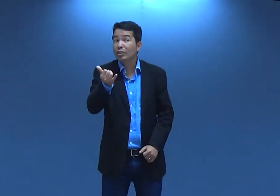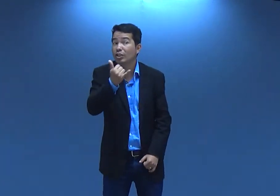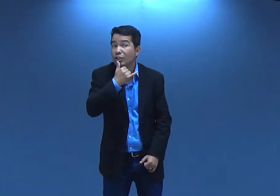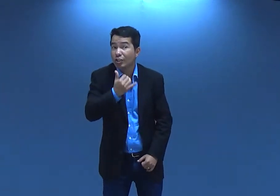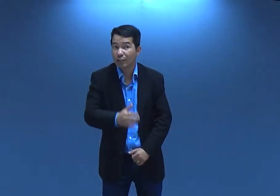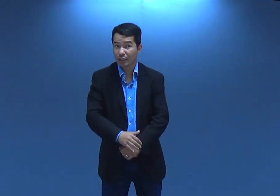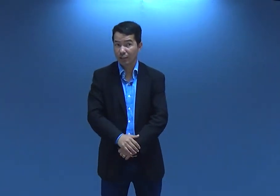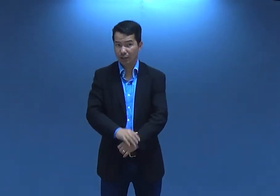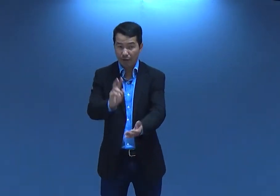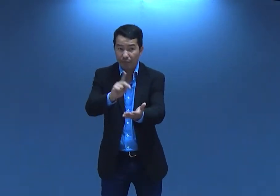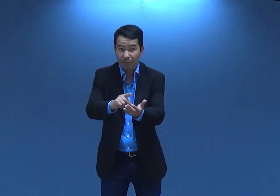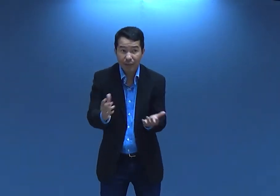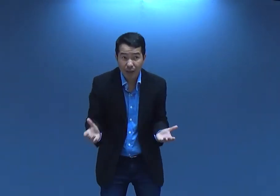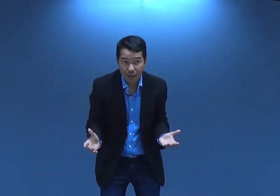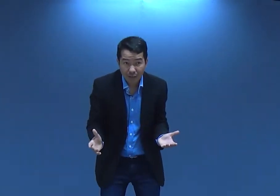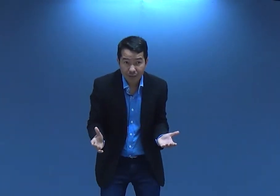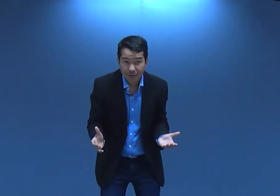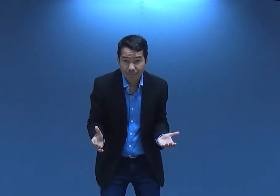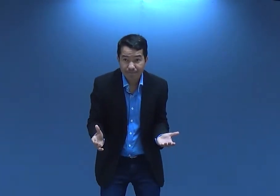É muito sofrimento. Não é verdade?